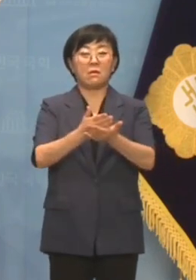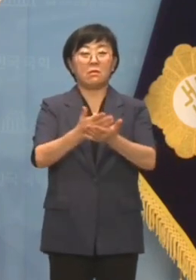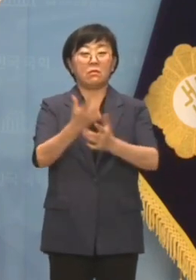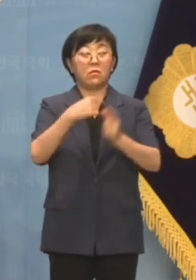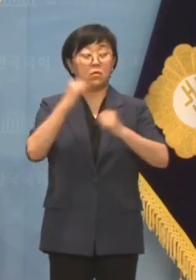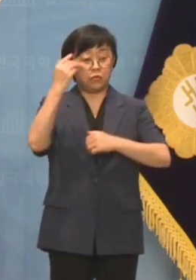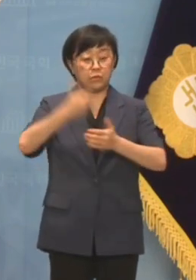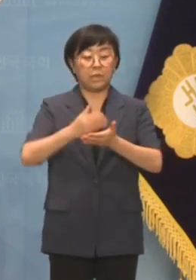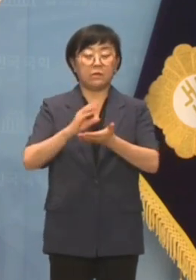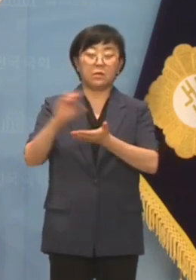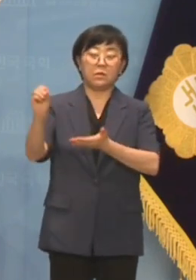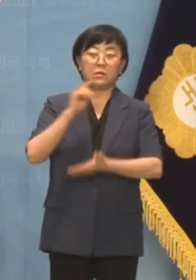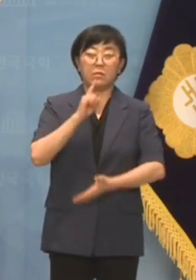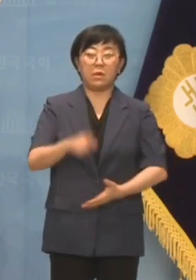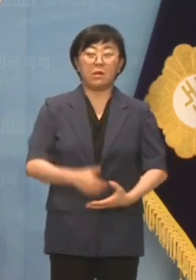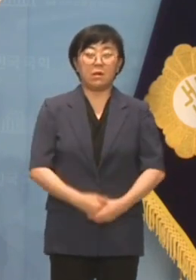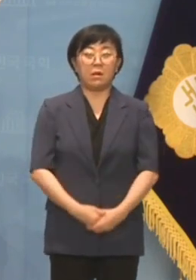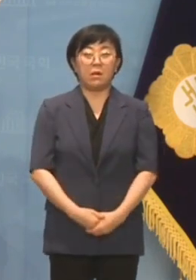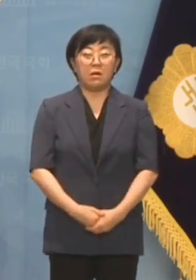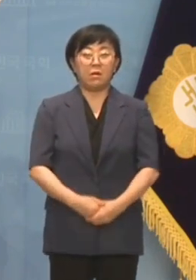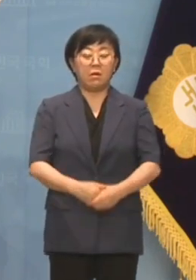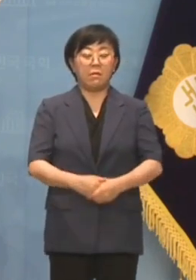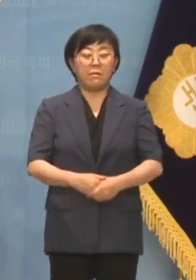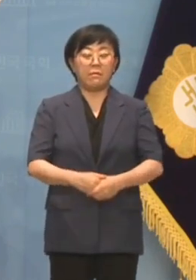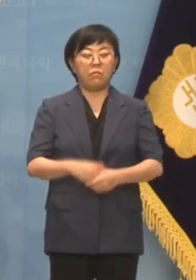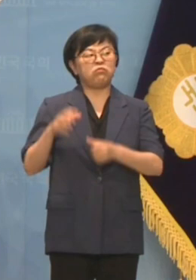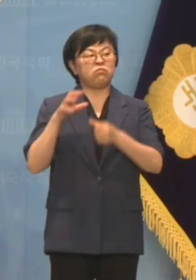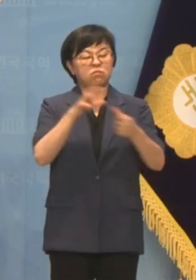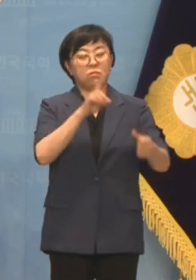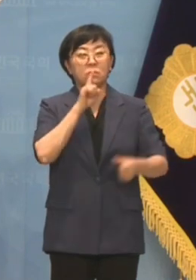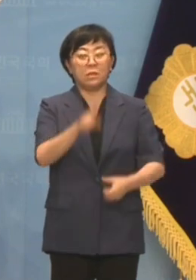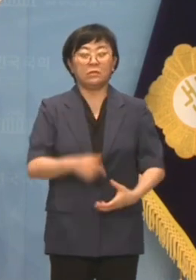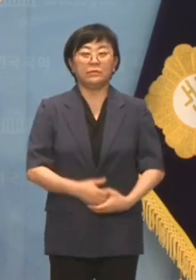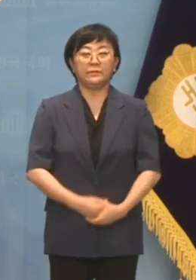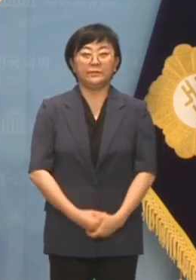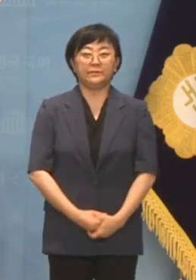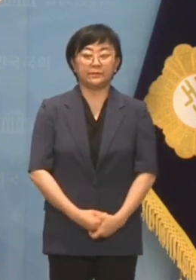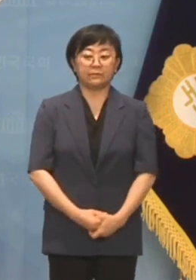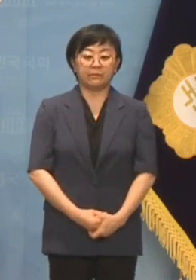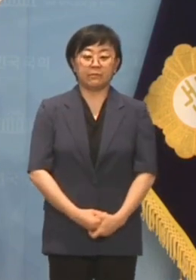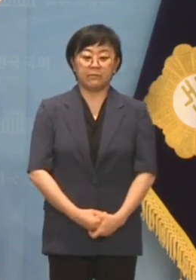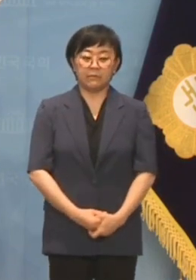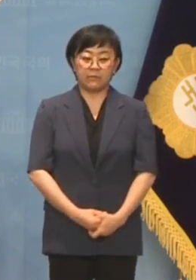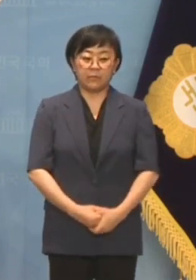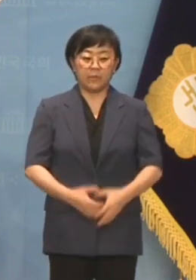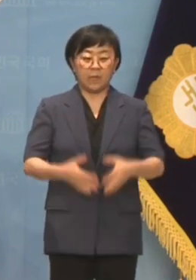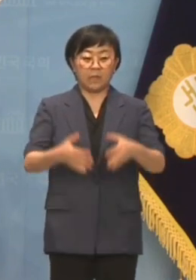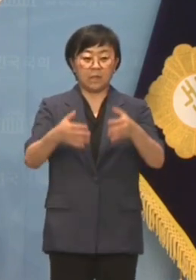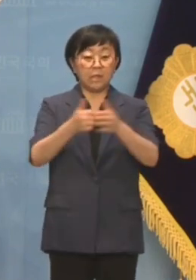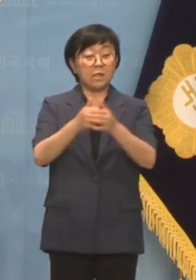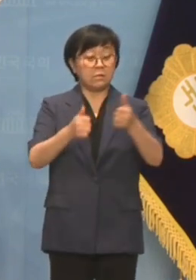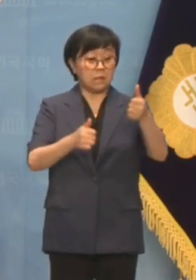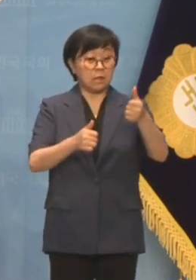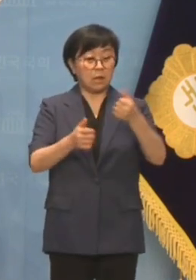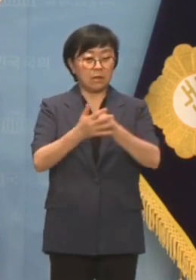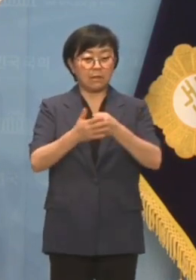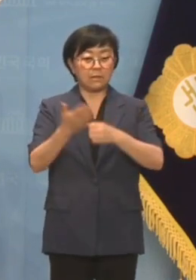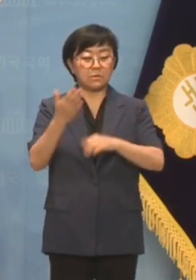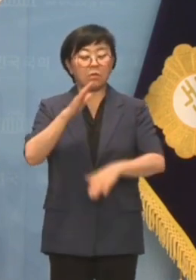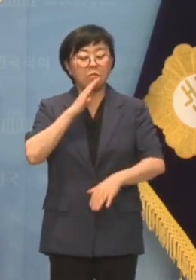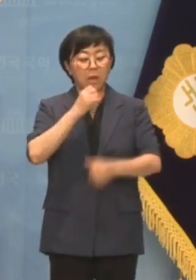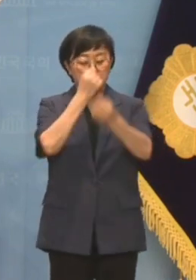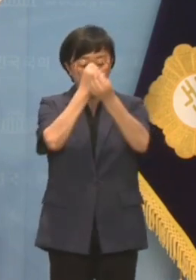더 물으면 떠나겠다, 며 고압적인 태도를 보였습니다. 김태효 차장의 안하무인이